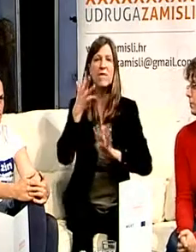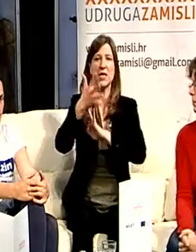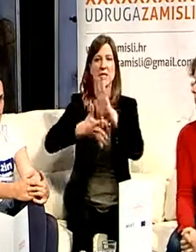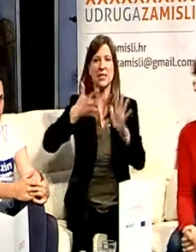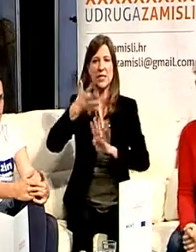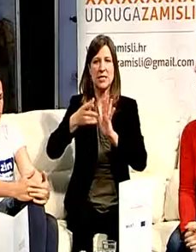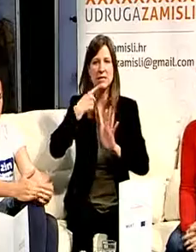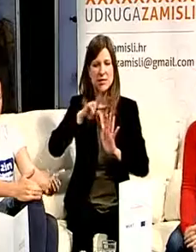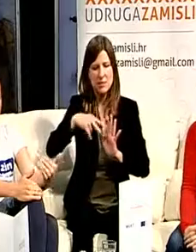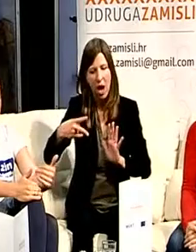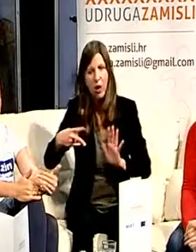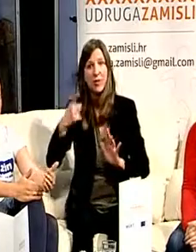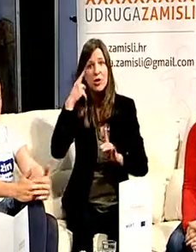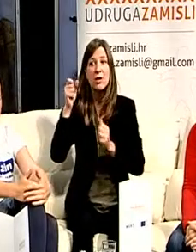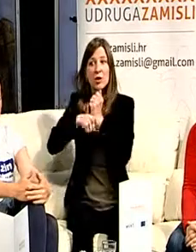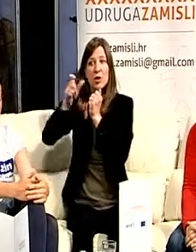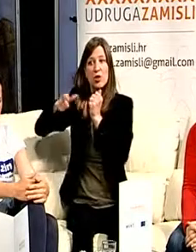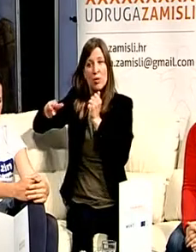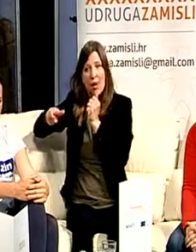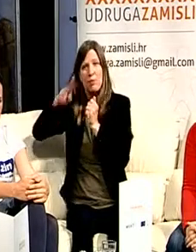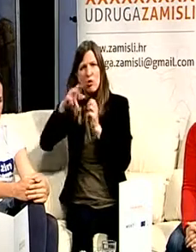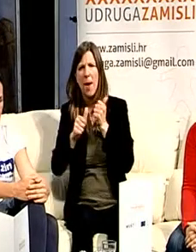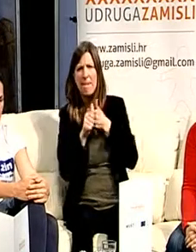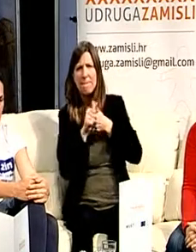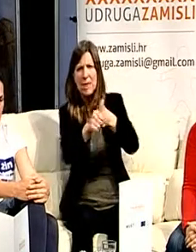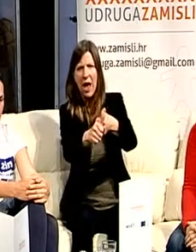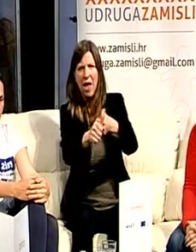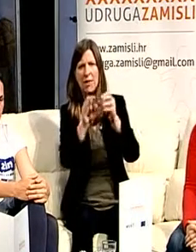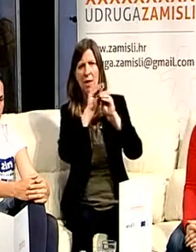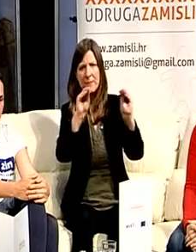kolega govore, ali da to ima i poslije zapisano dok uči.